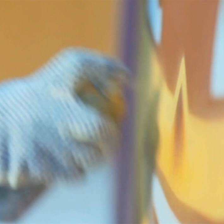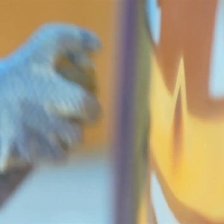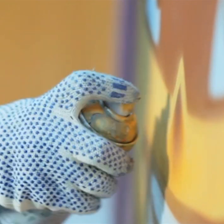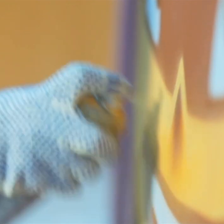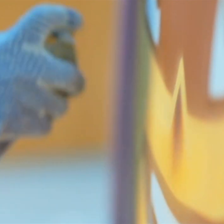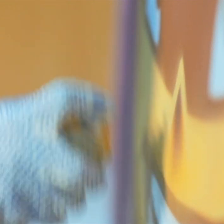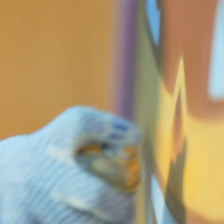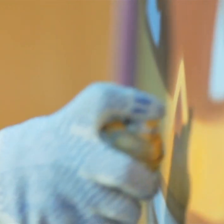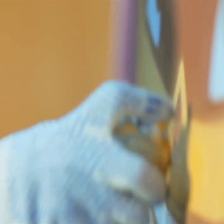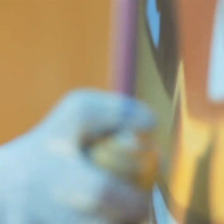Корректор